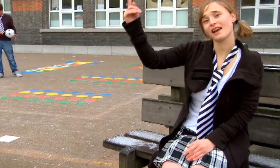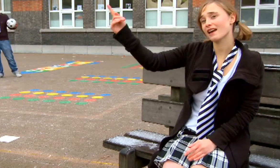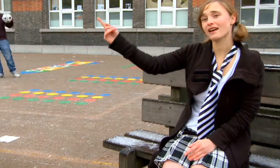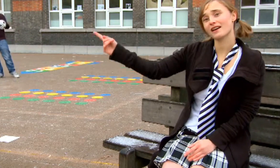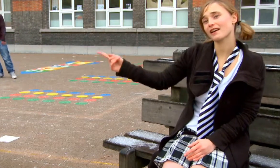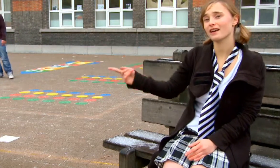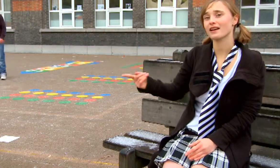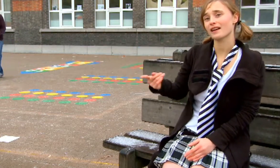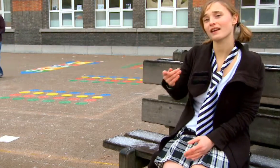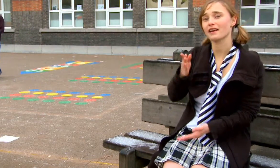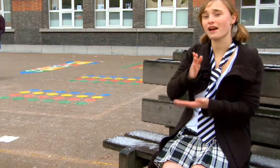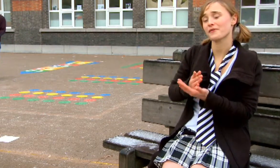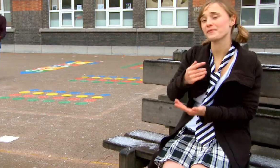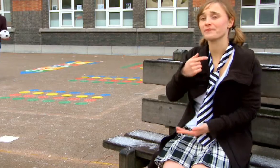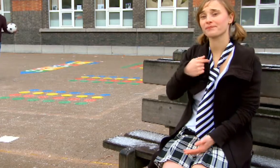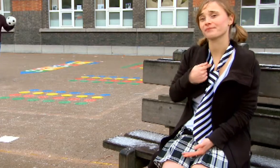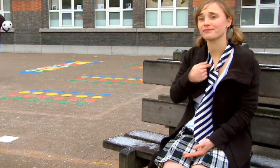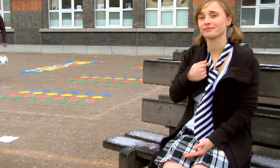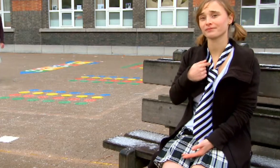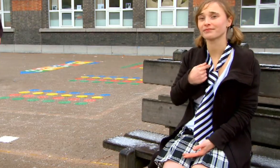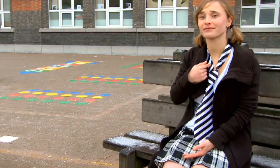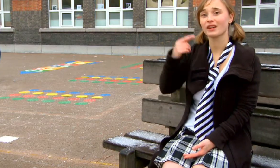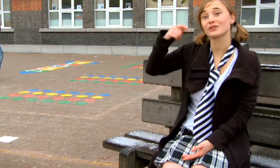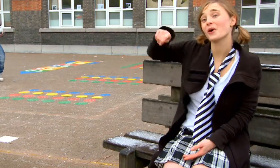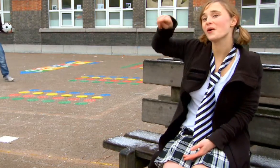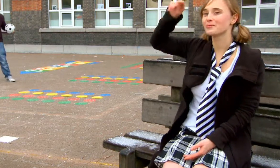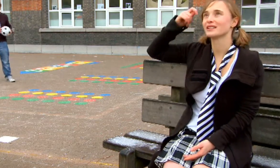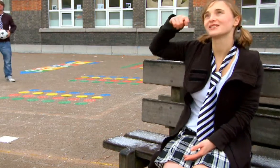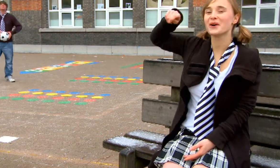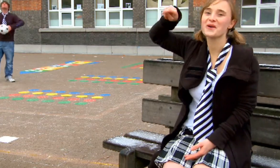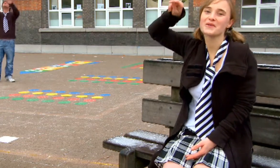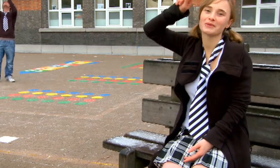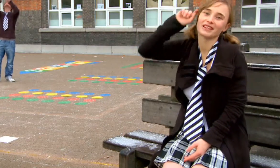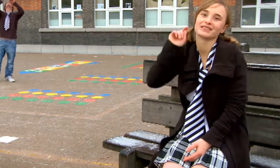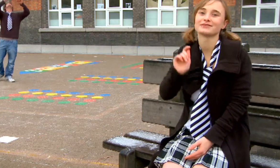gezegd Tobi Tobi